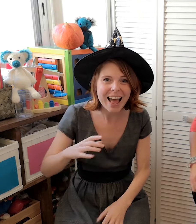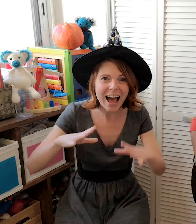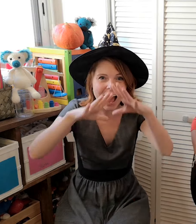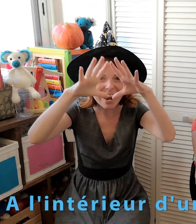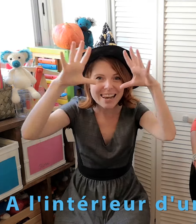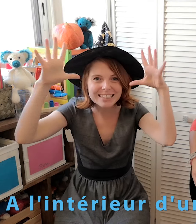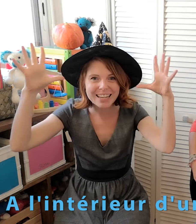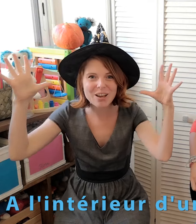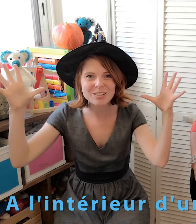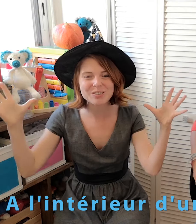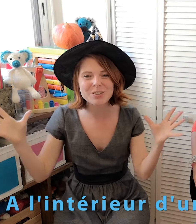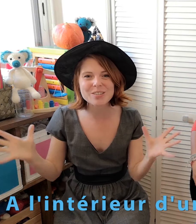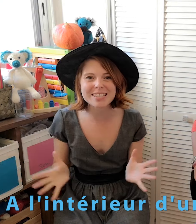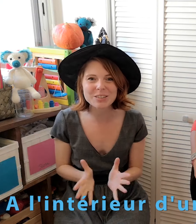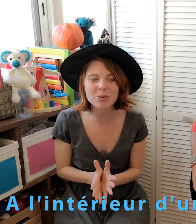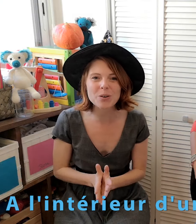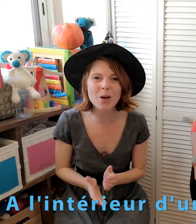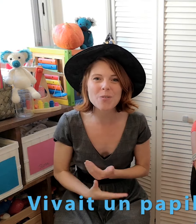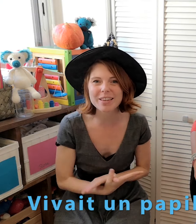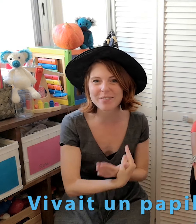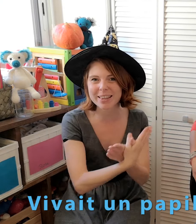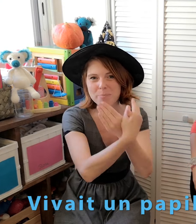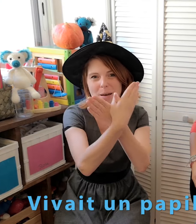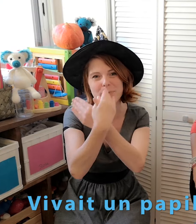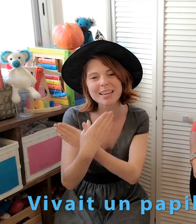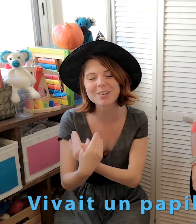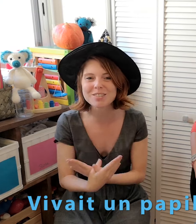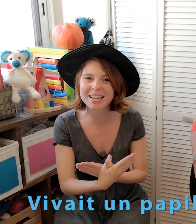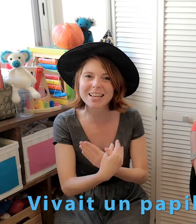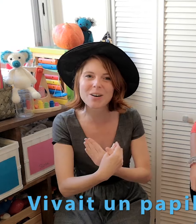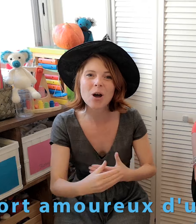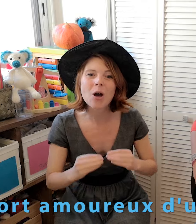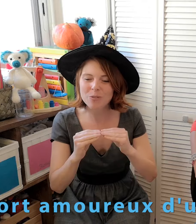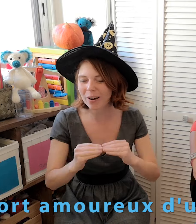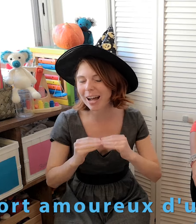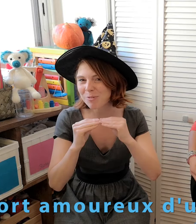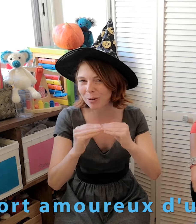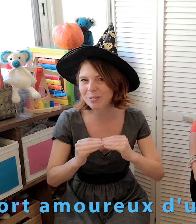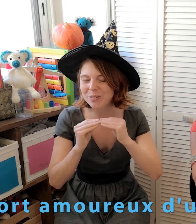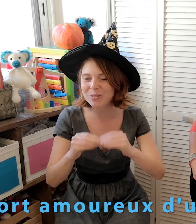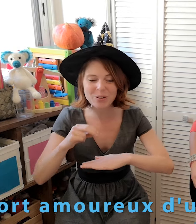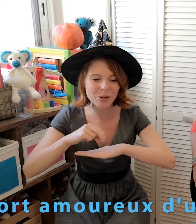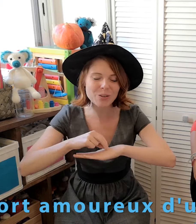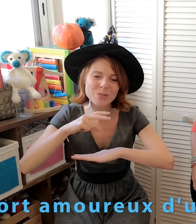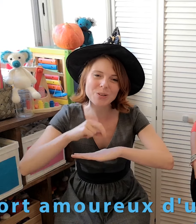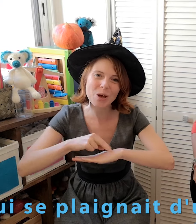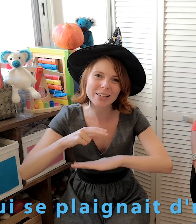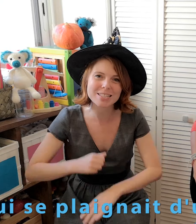A l'intérieur d'une citrouille Vivait un papillon géant Fort amoureux d'une grenouille Qui